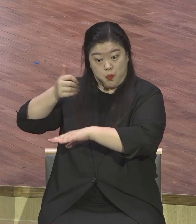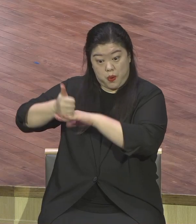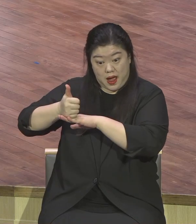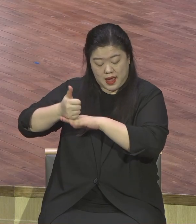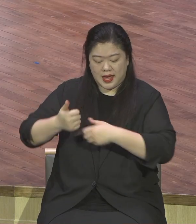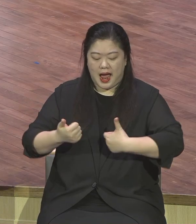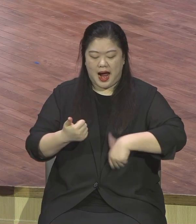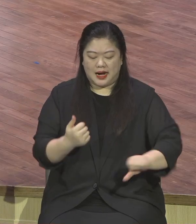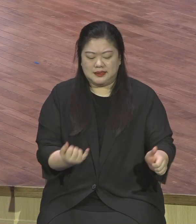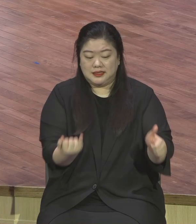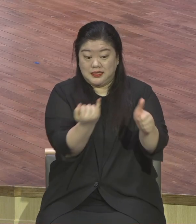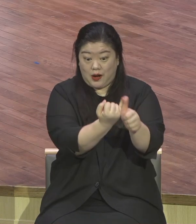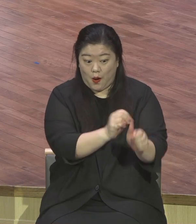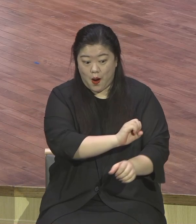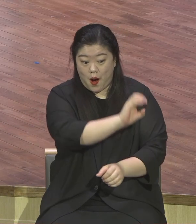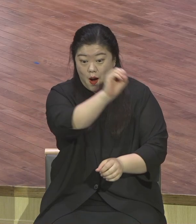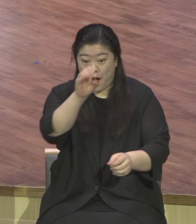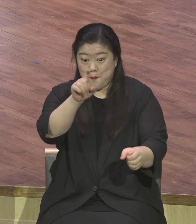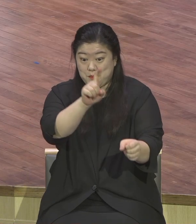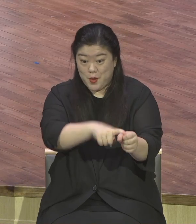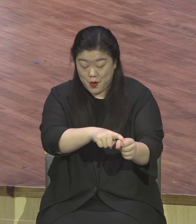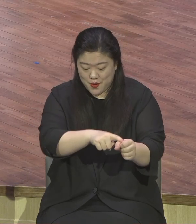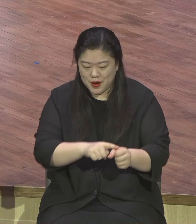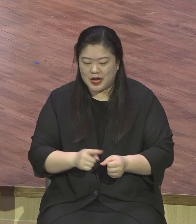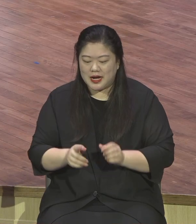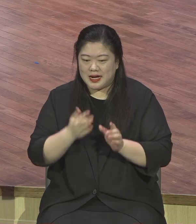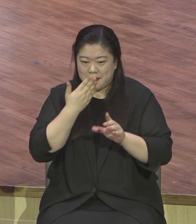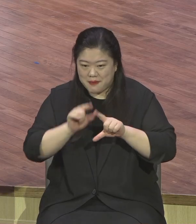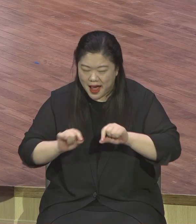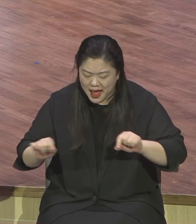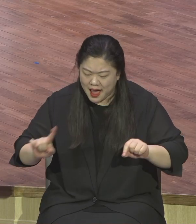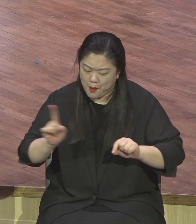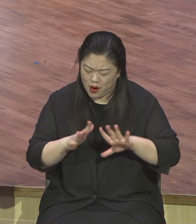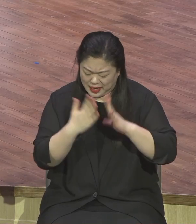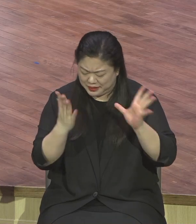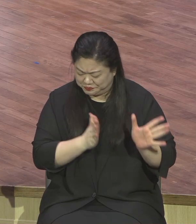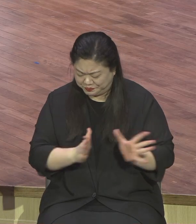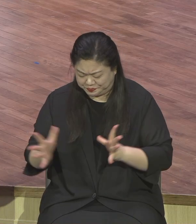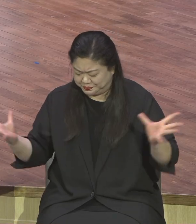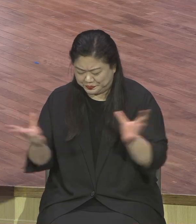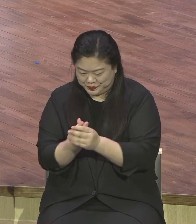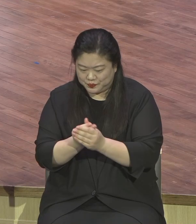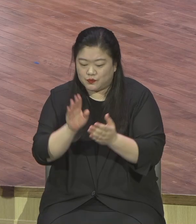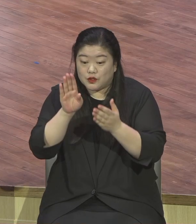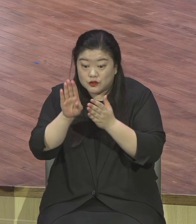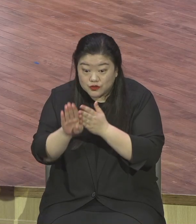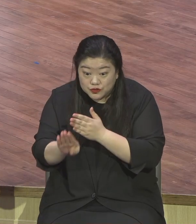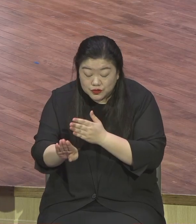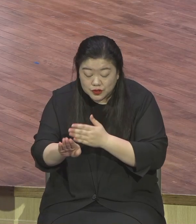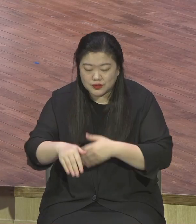준비해 놓으시고 종들을 시켜서 초청장을 보냈어요 준비 다 해놓고